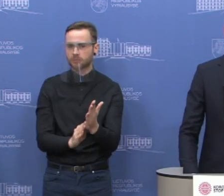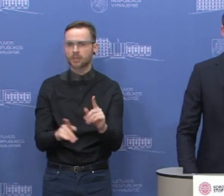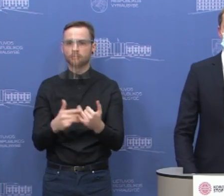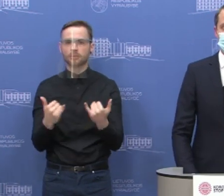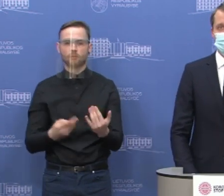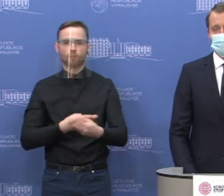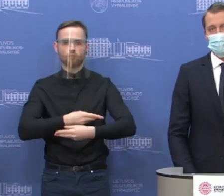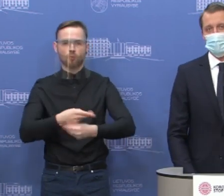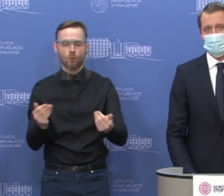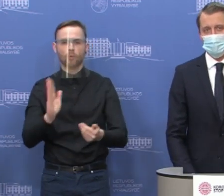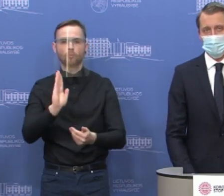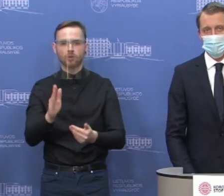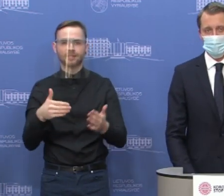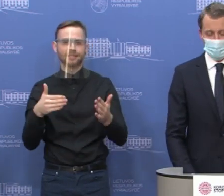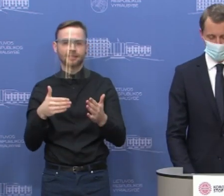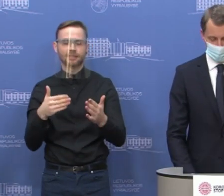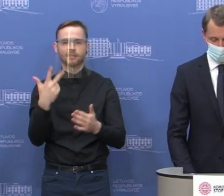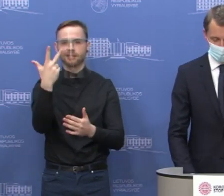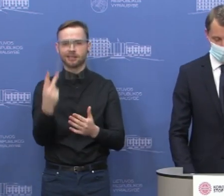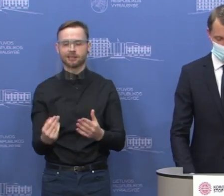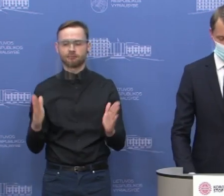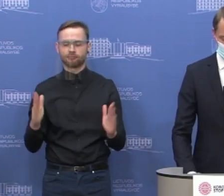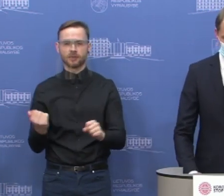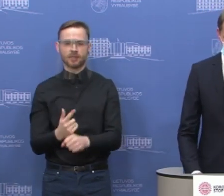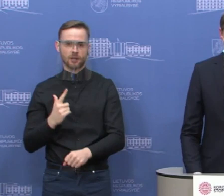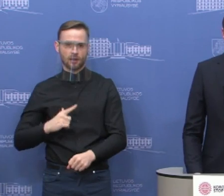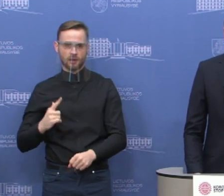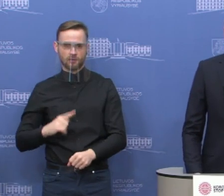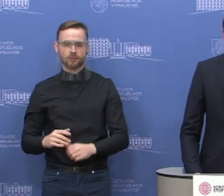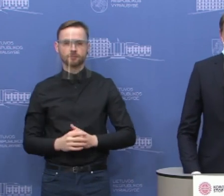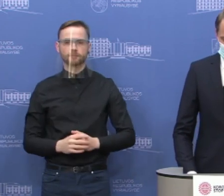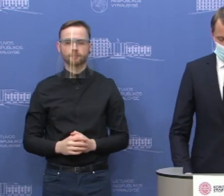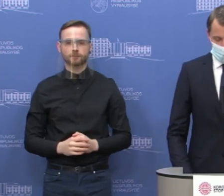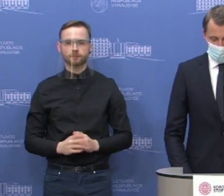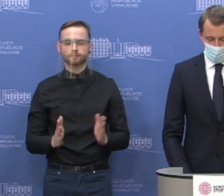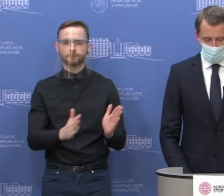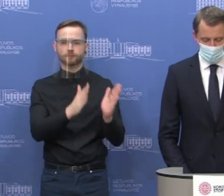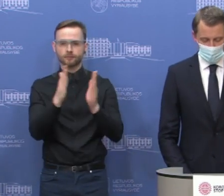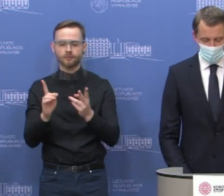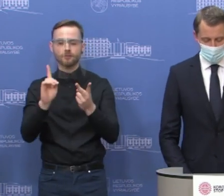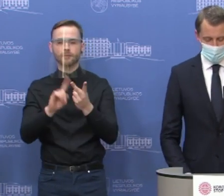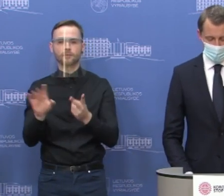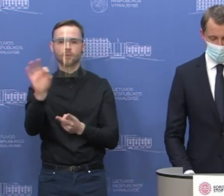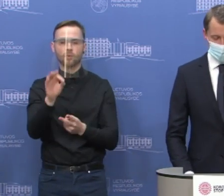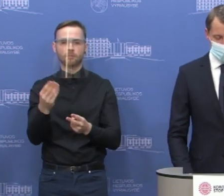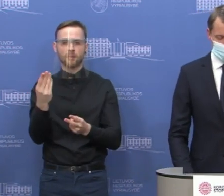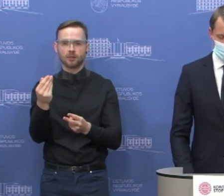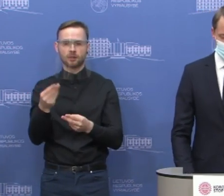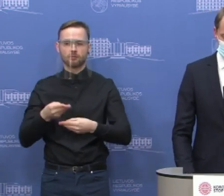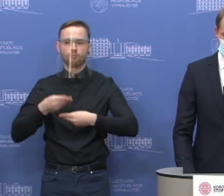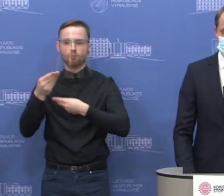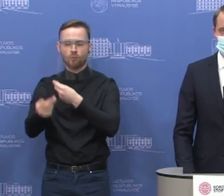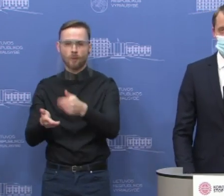žadėjai, yra atliekami iki trijų darbo dienų per tokį laikotarpį. Dėl paramos turizmui, tai